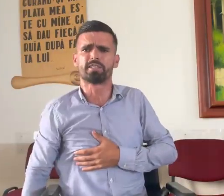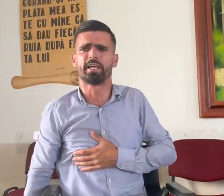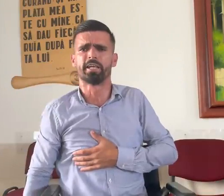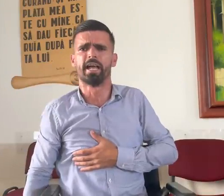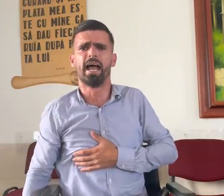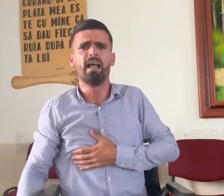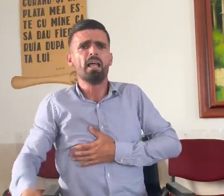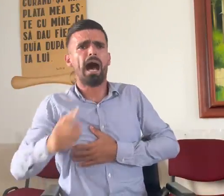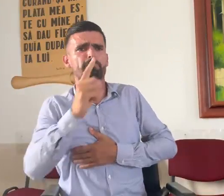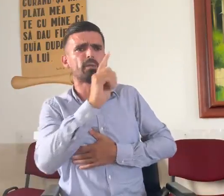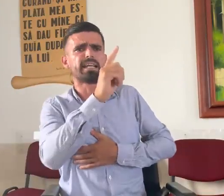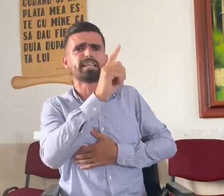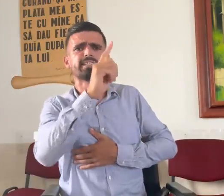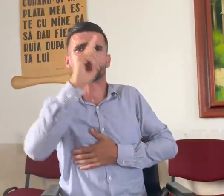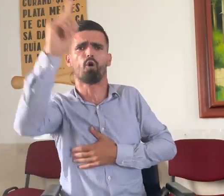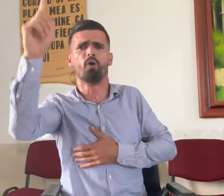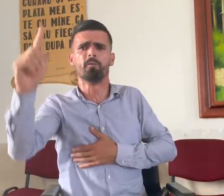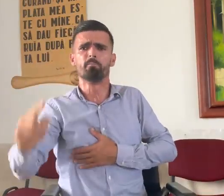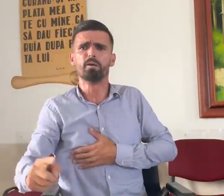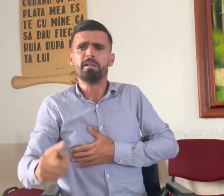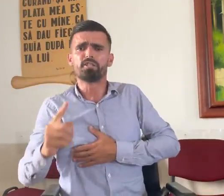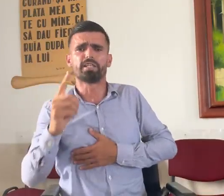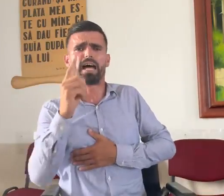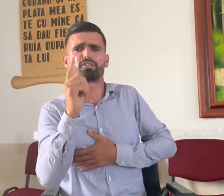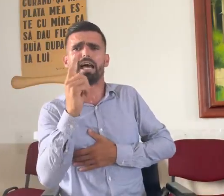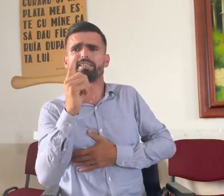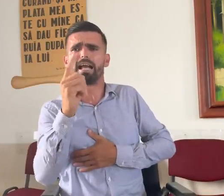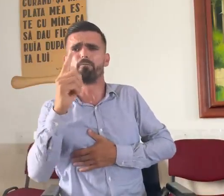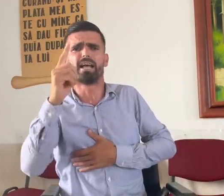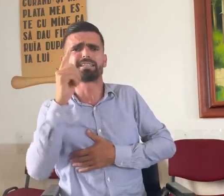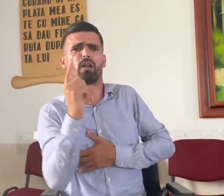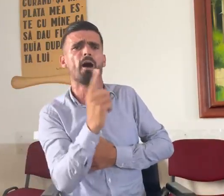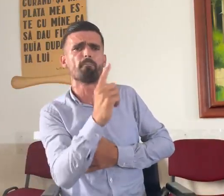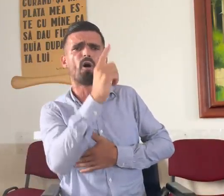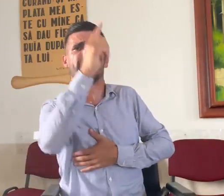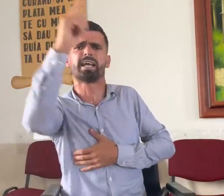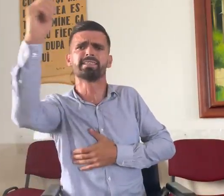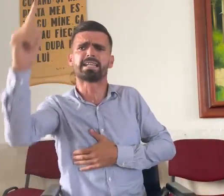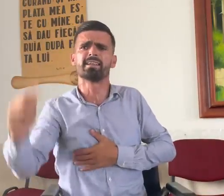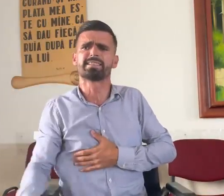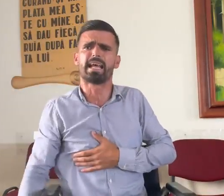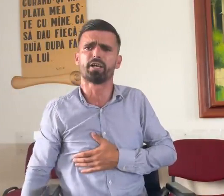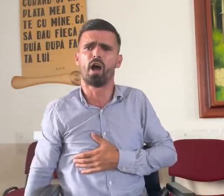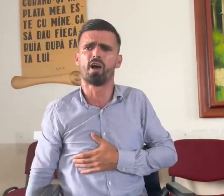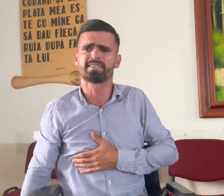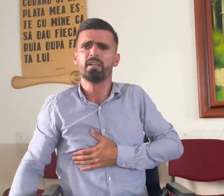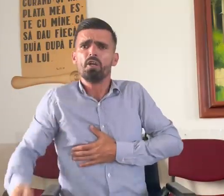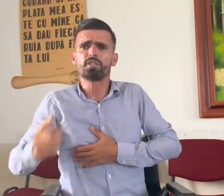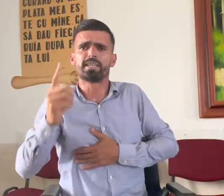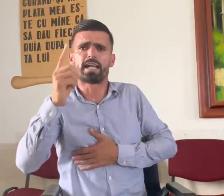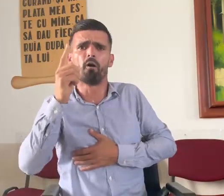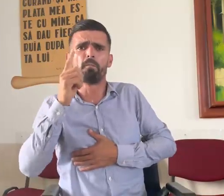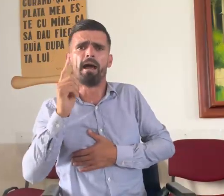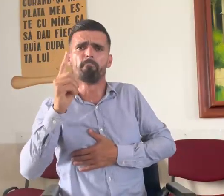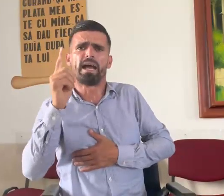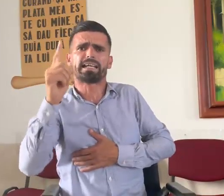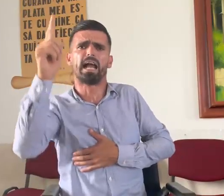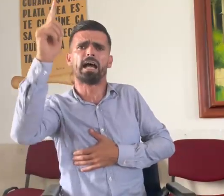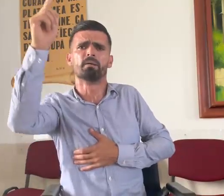tine, a plătit scump și de aceea trebuie să luăm pocăința în serios și să umblăm pe calea